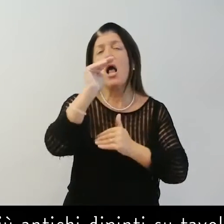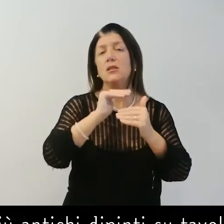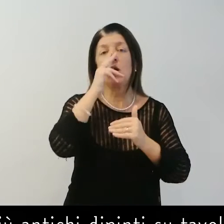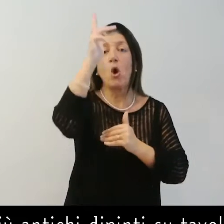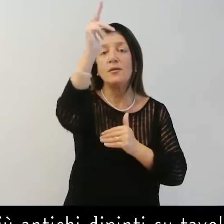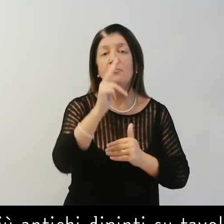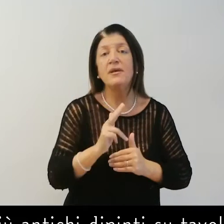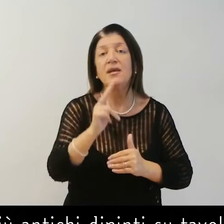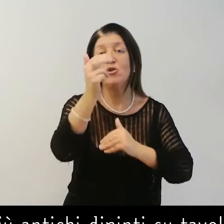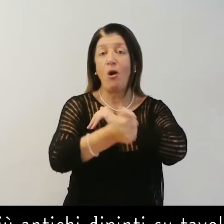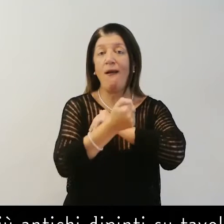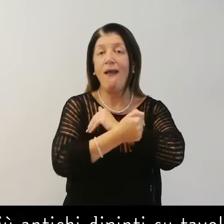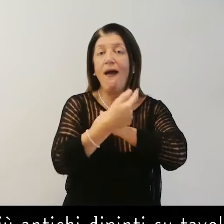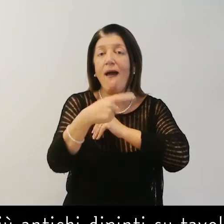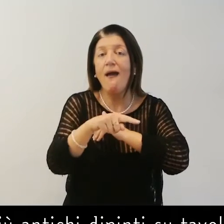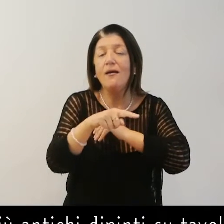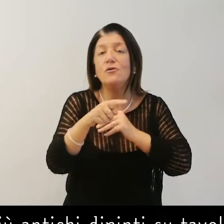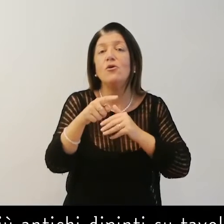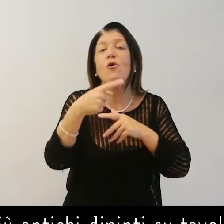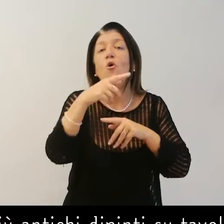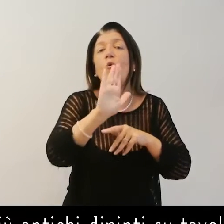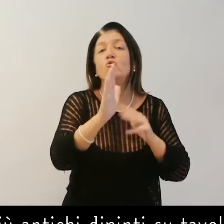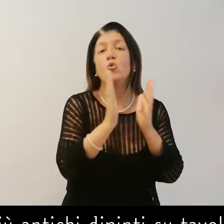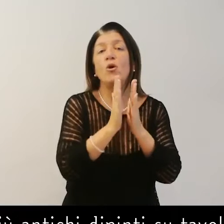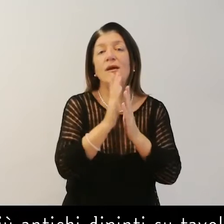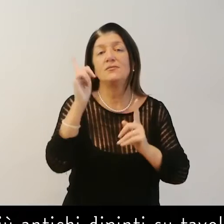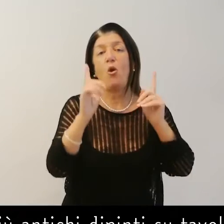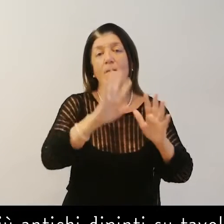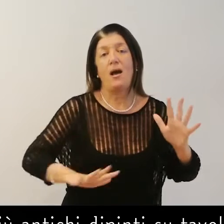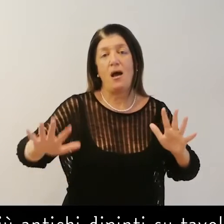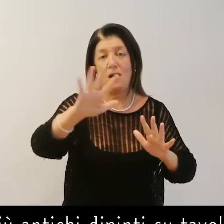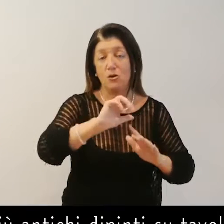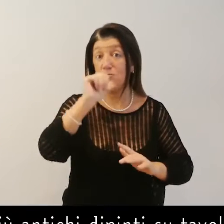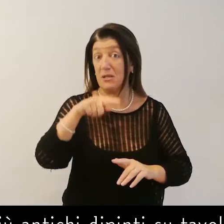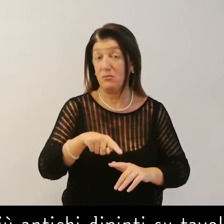e fra i più antichi dipinti su tavola che si conservano nelle chiese lombarde.